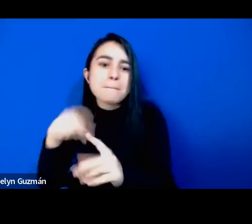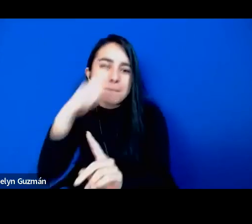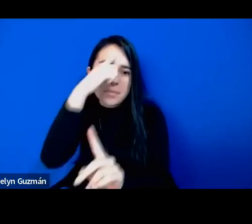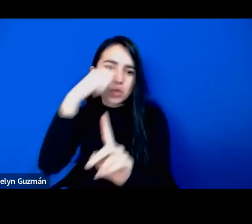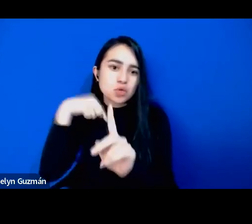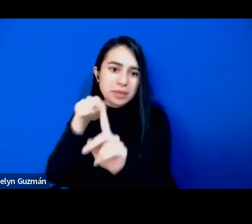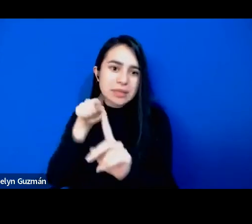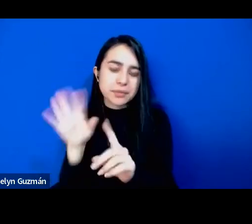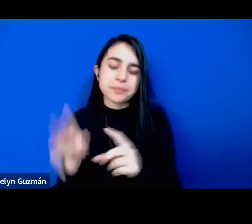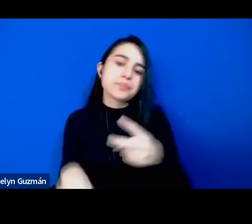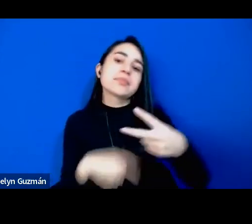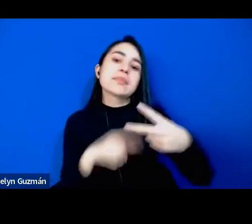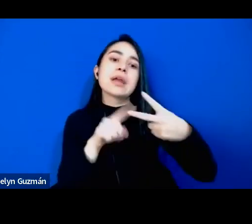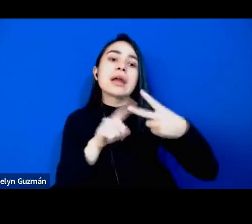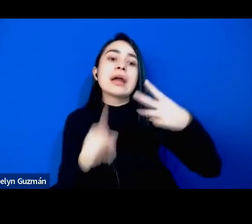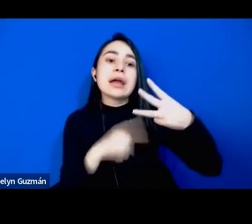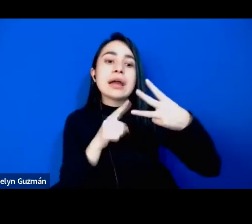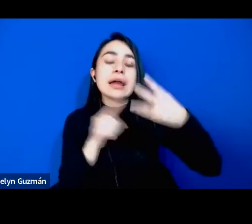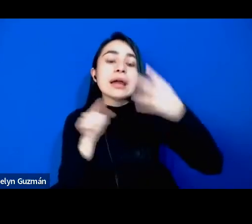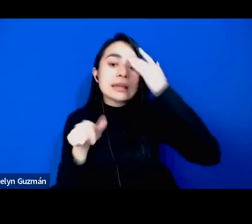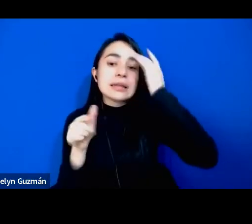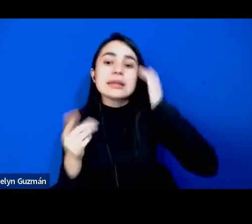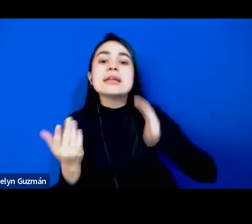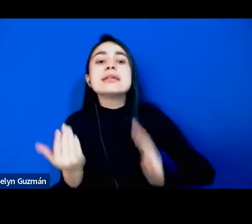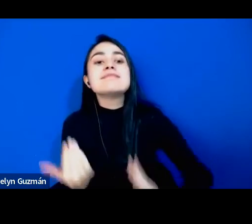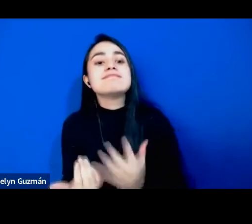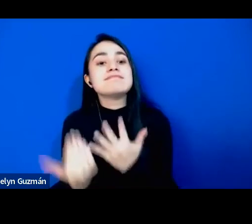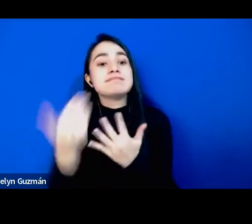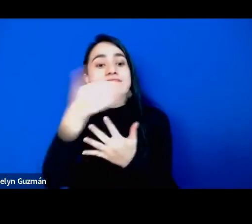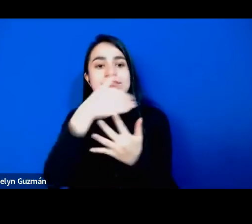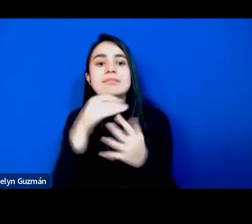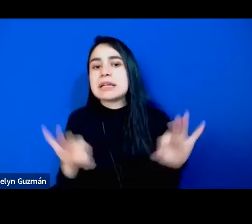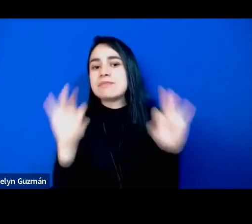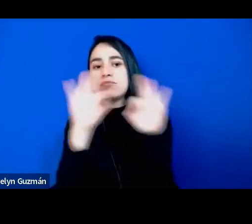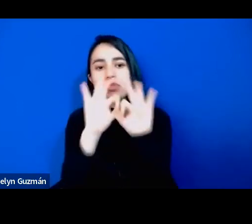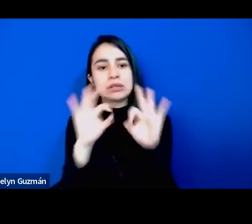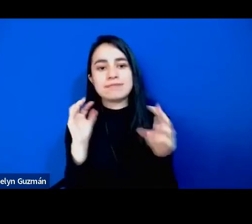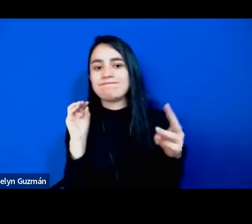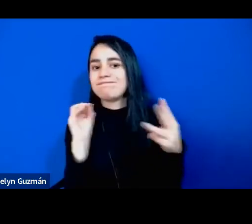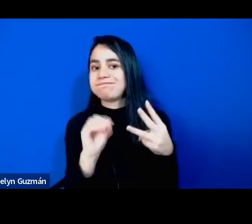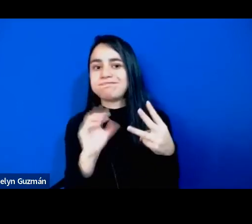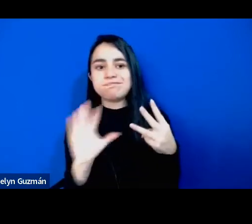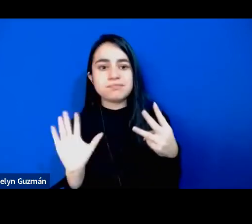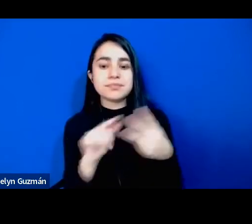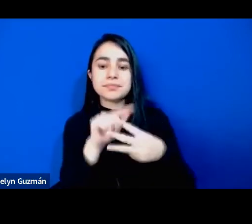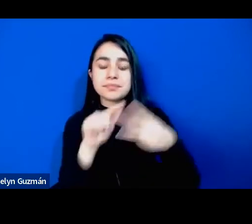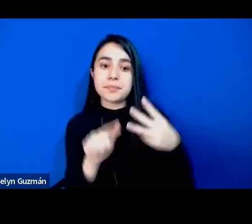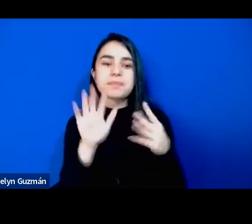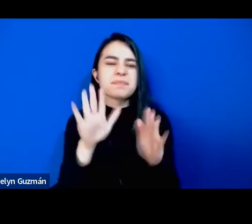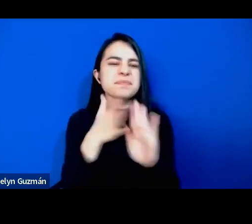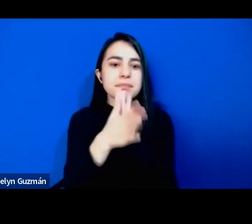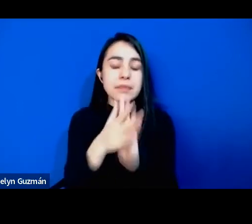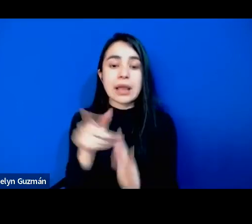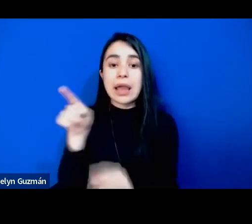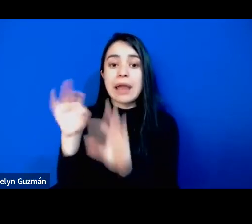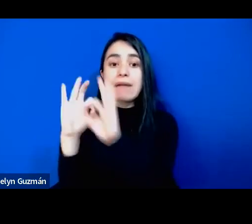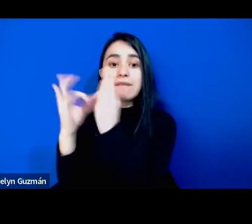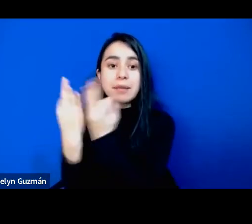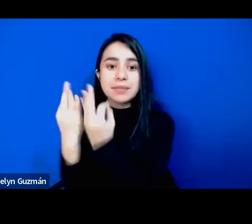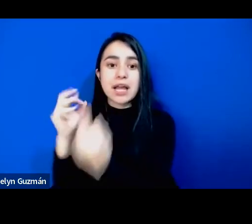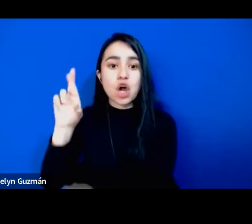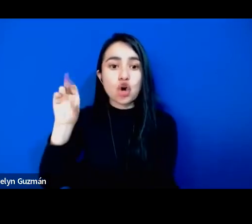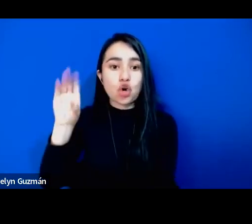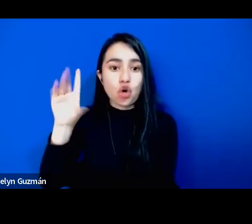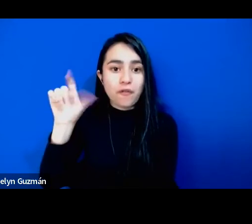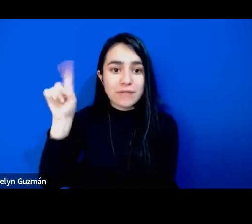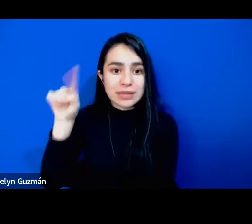bueno que integrar una perspectiva interseccional es ineludible como escribe Amara estas familias la familia Robles Palacios